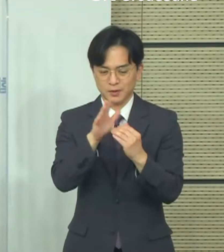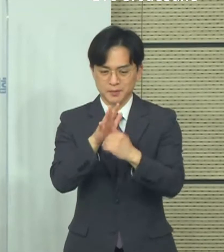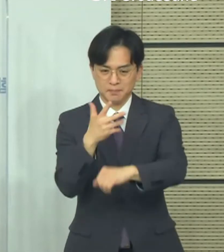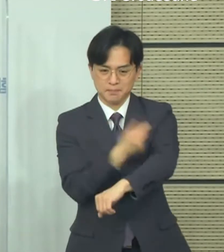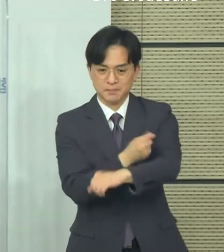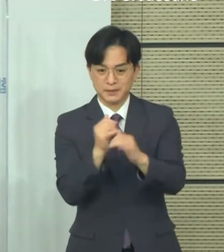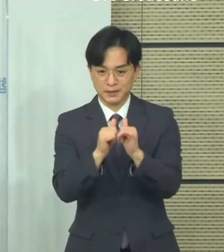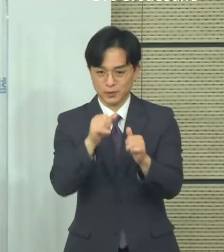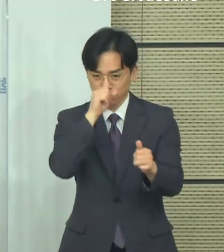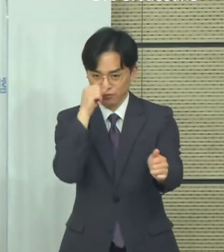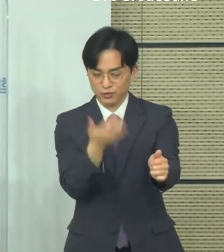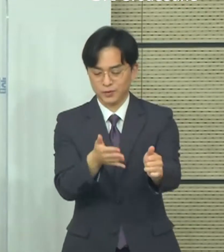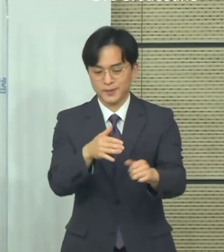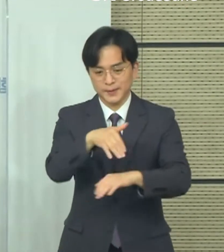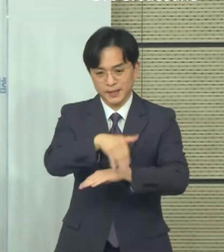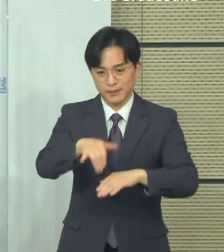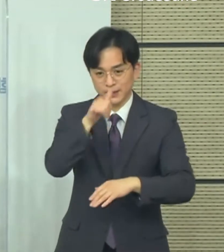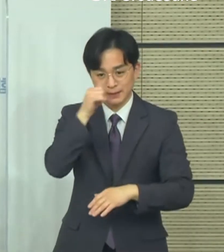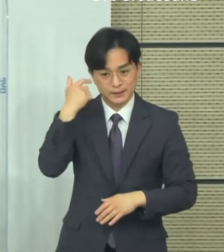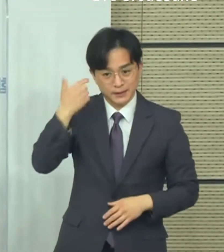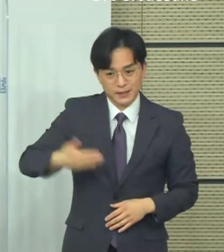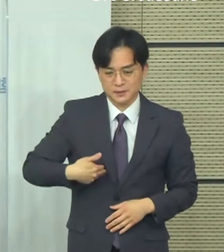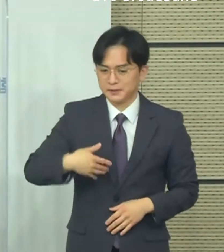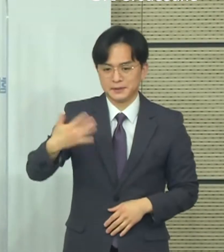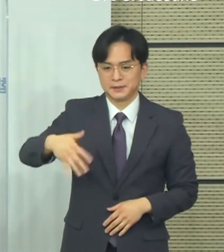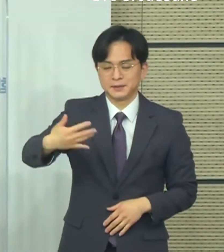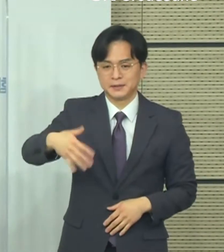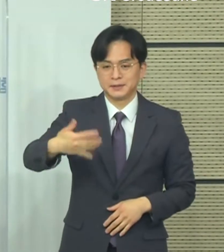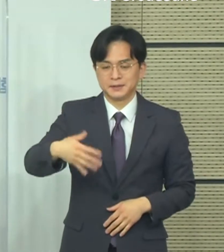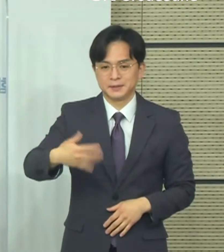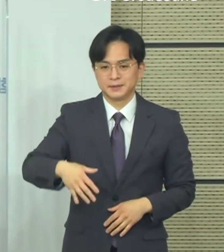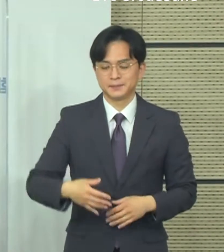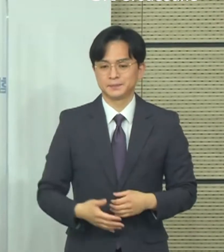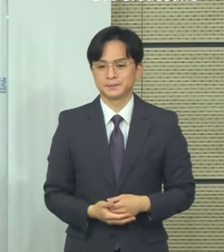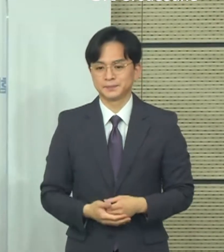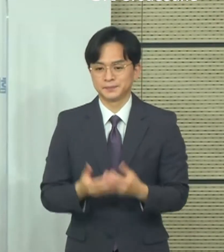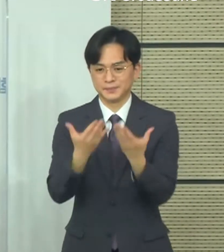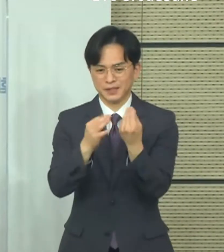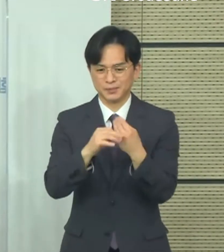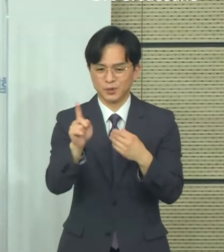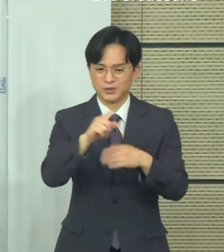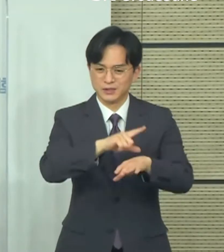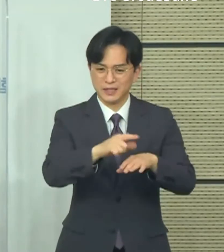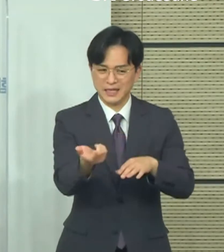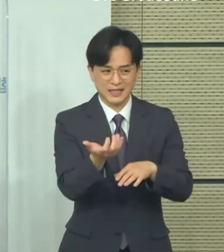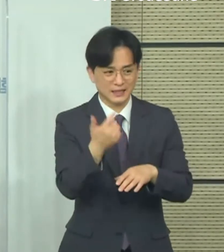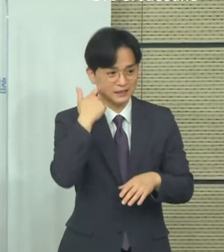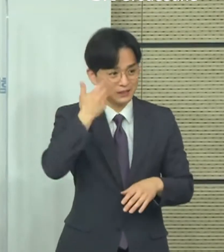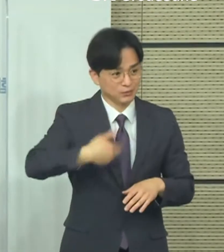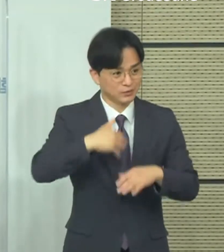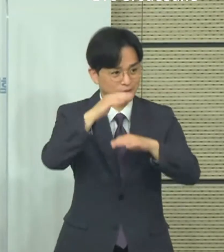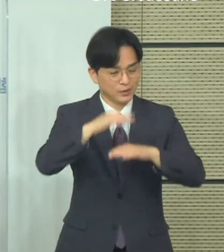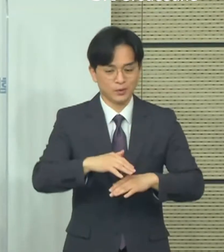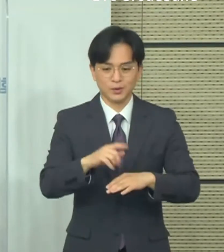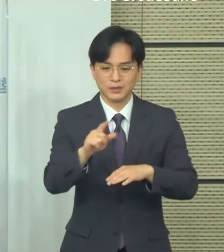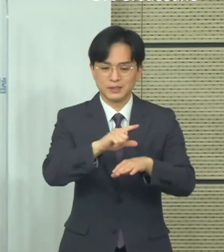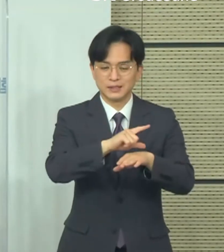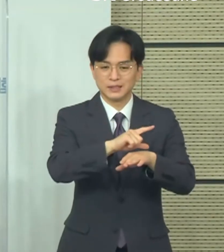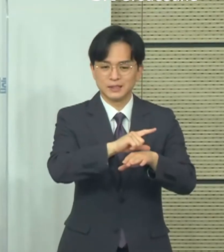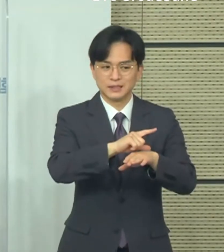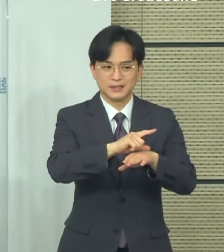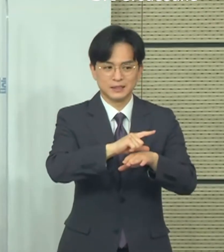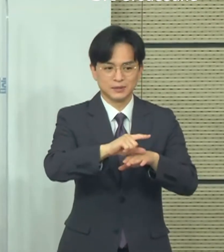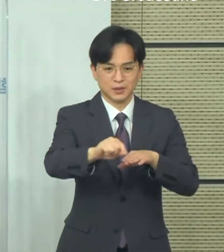관련되어서 접종자를 우대를 하는 부분과 관련되어서는 아마 일부 지자체에서 지금 현재 하고 있는 부분들인 것